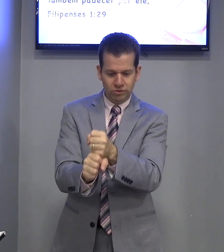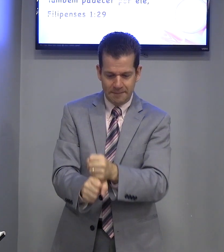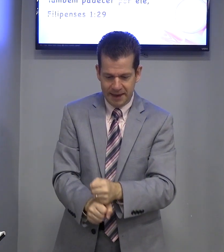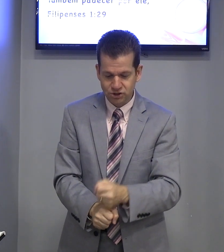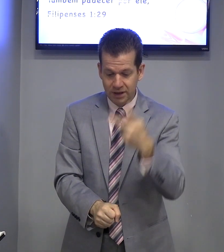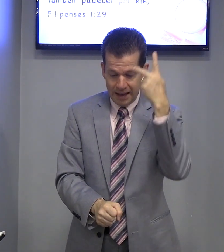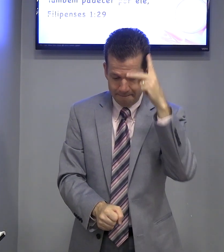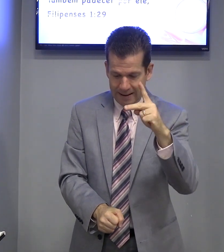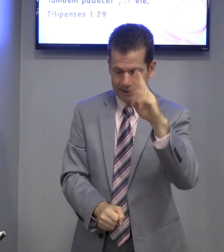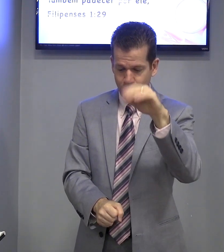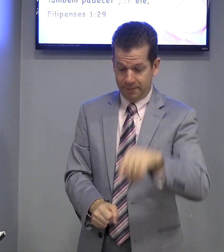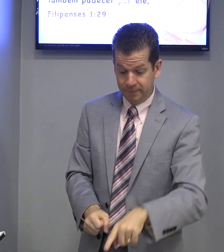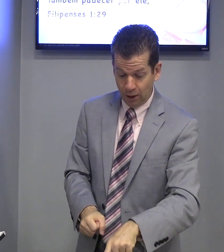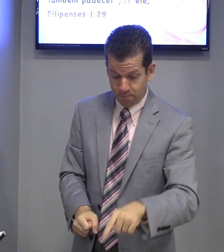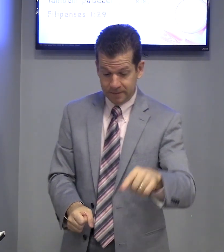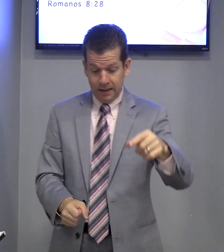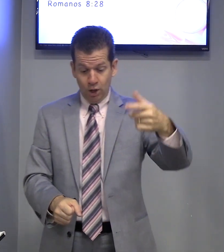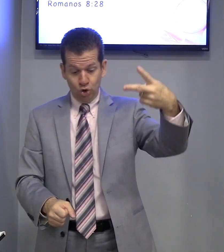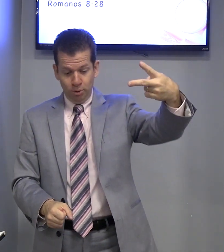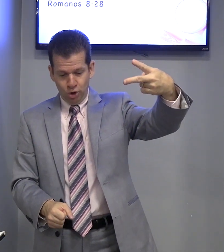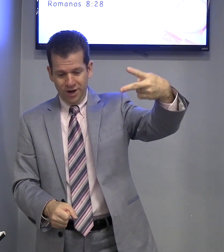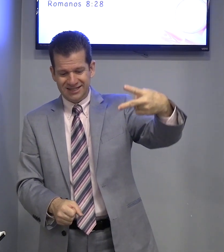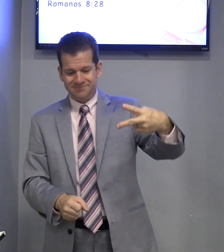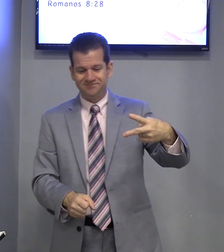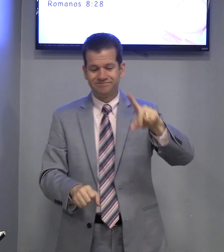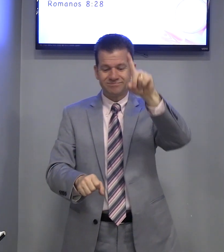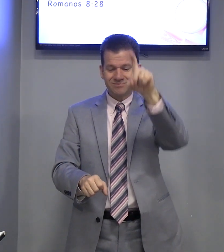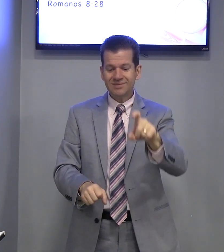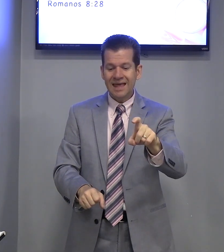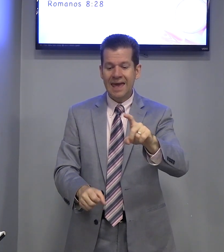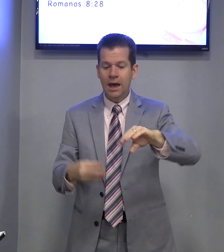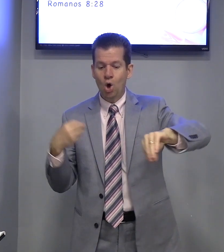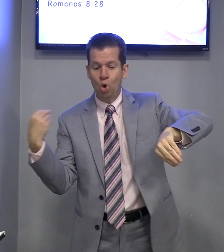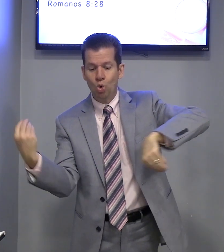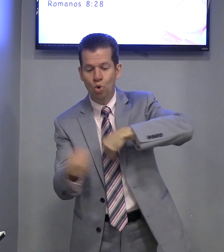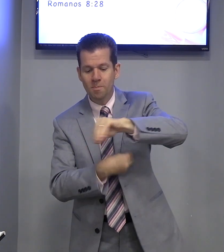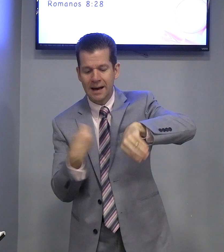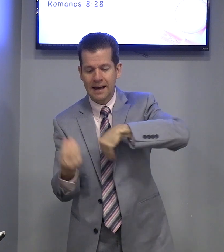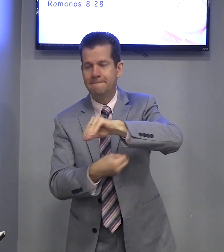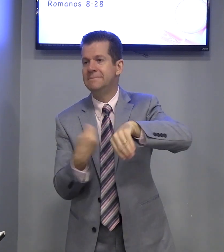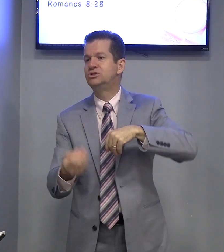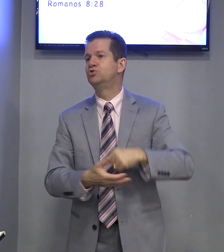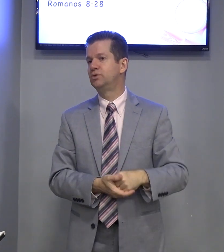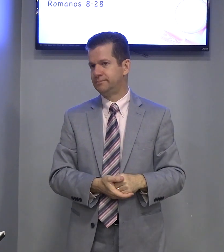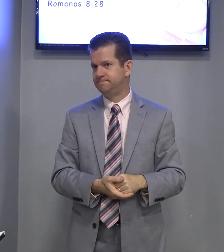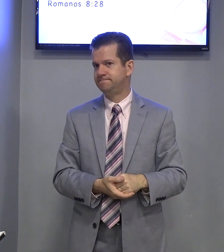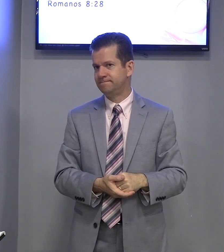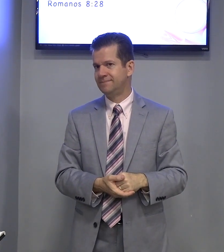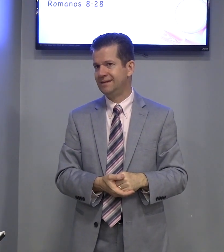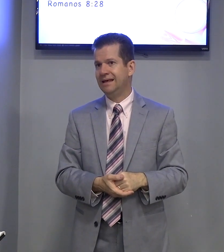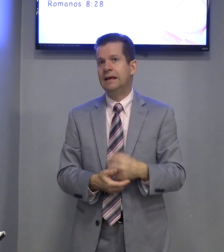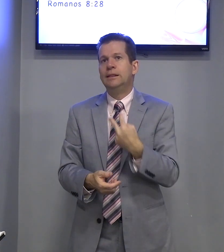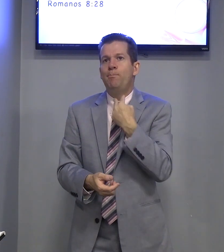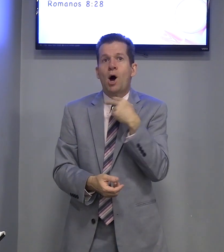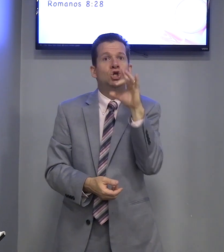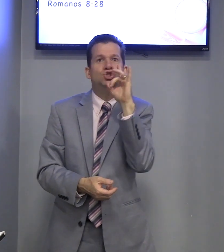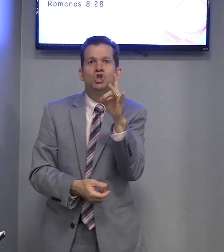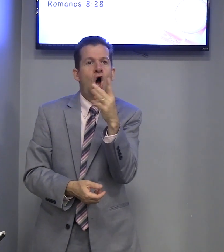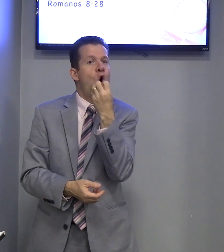Juntamente. Fala. Então, o número 2. É uma mistura. Não pode só